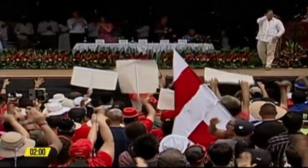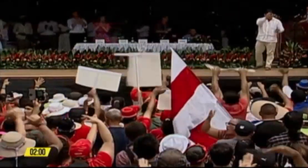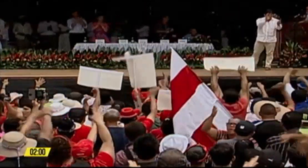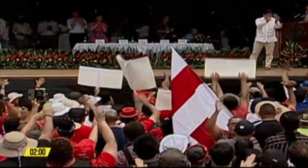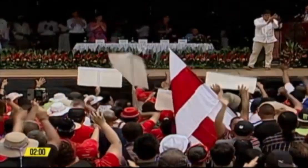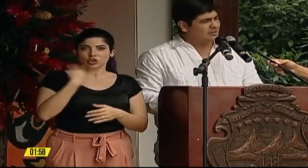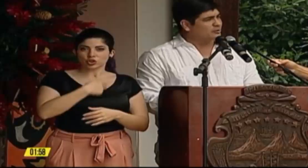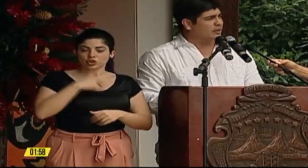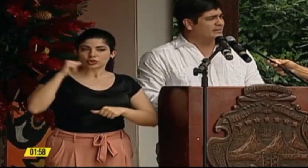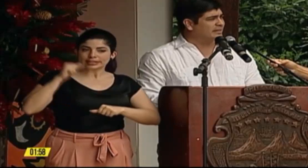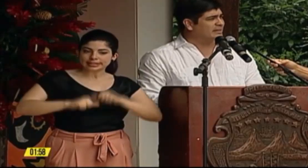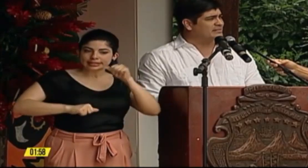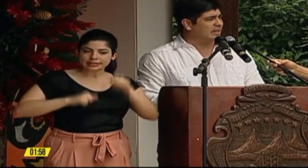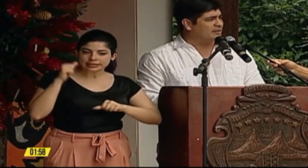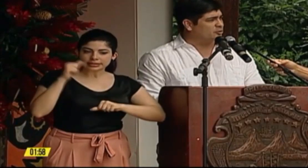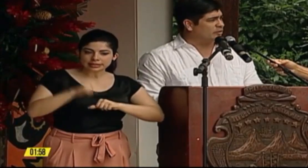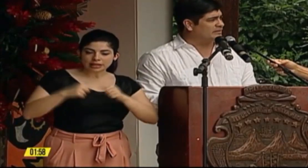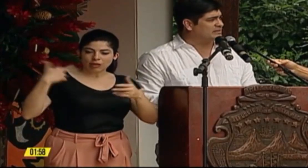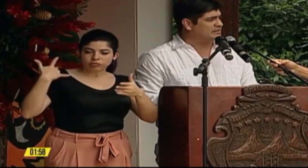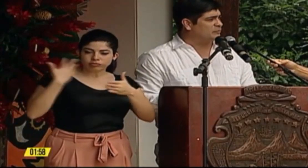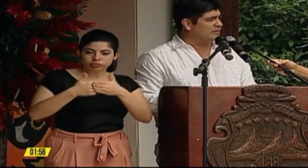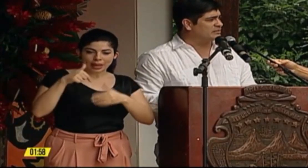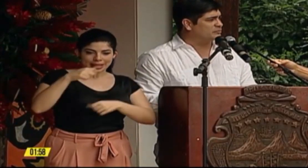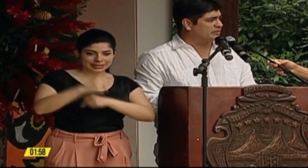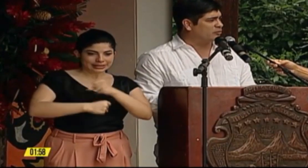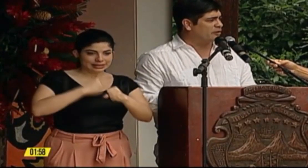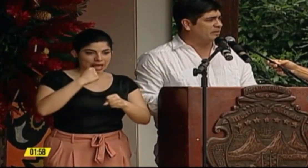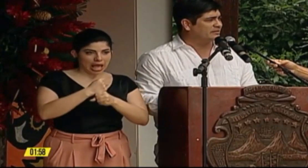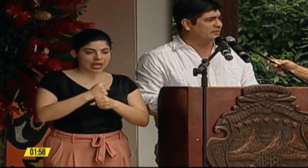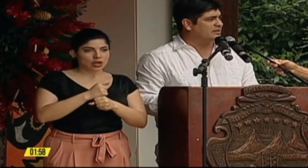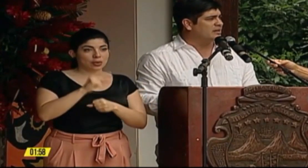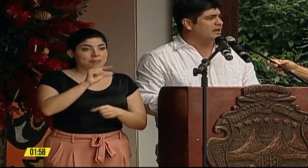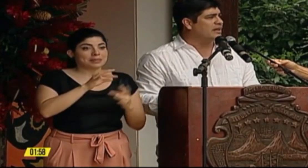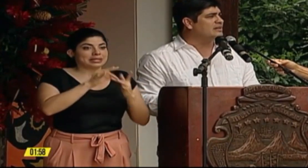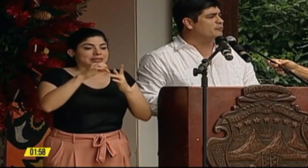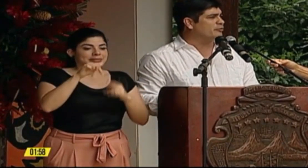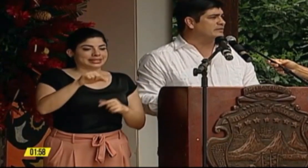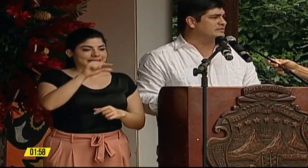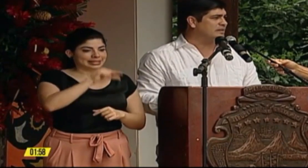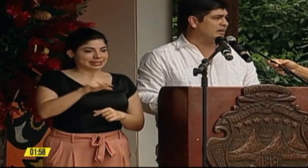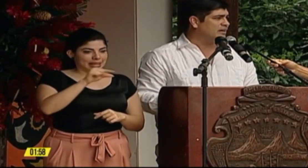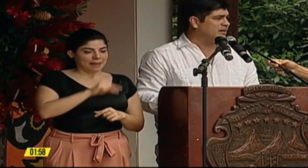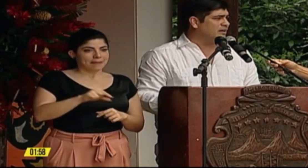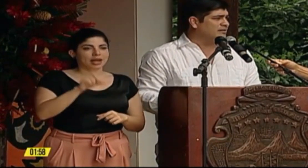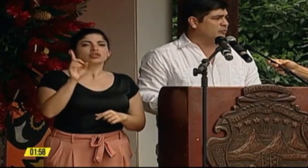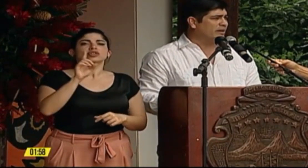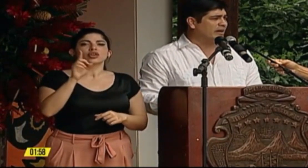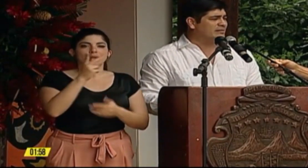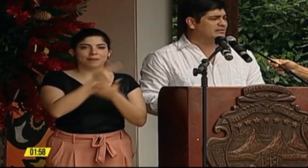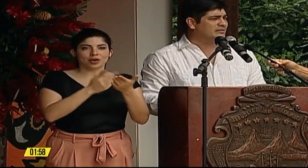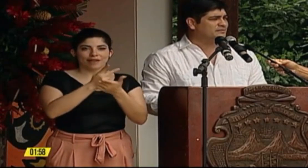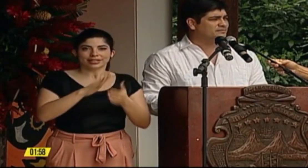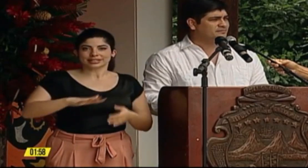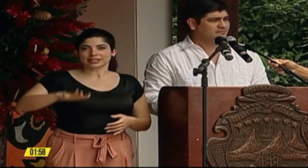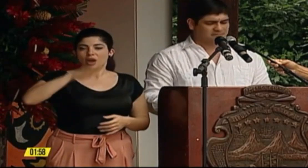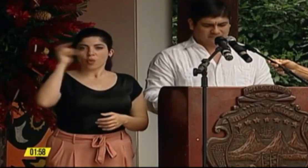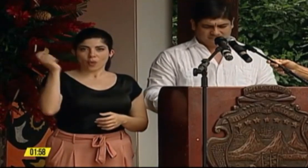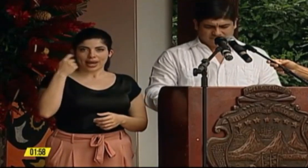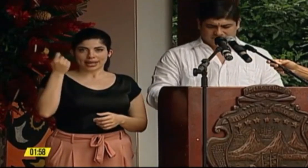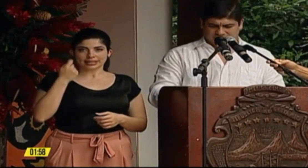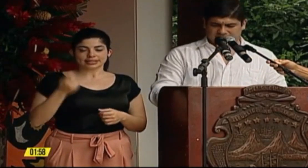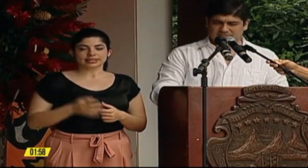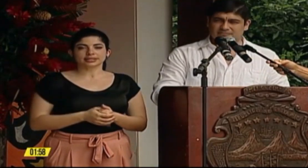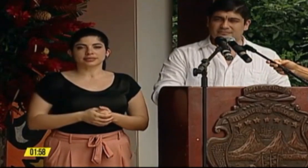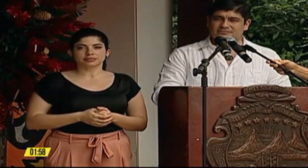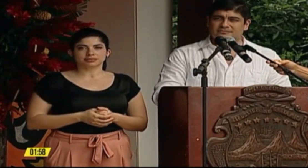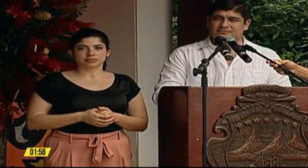Municipal. El presidente dijo sentirse orgulloso de los proyectos como Pailas 2 y el Mercado Regional Chorotega que se inauguraron durante su